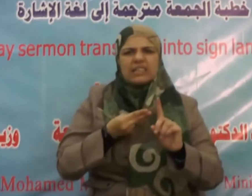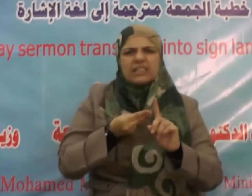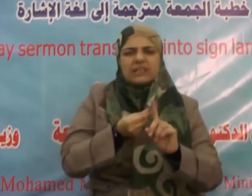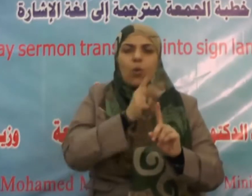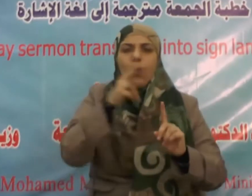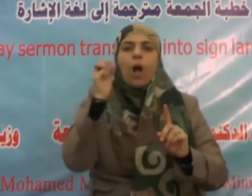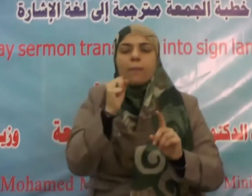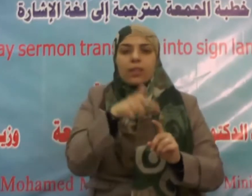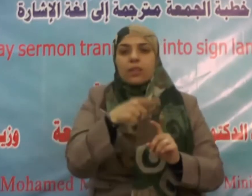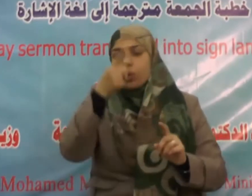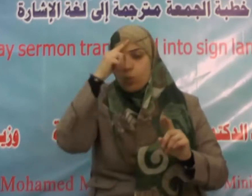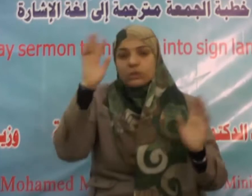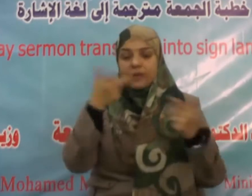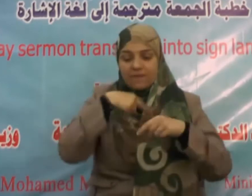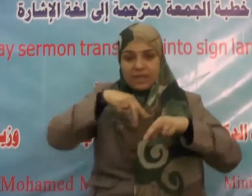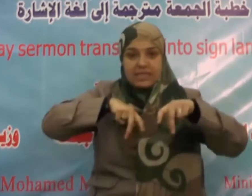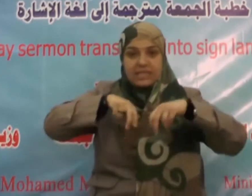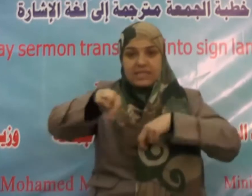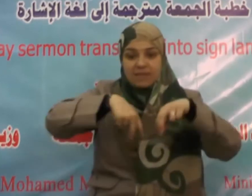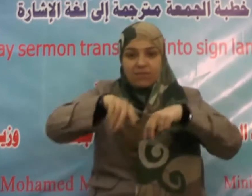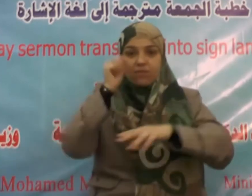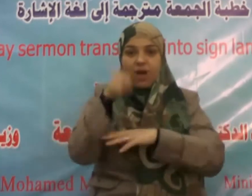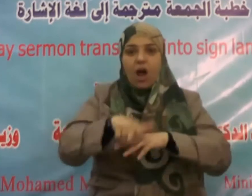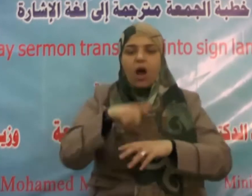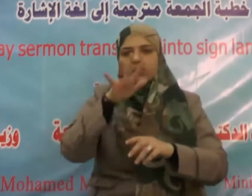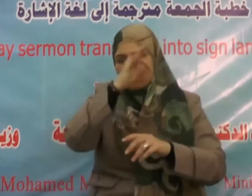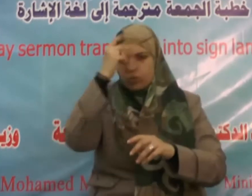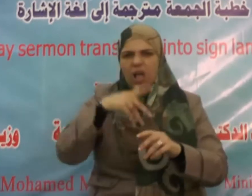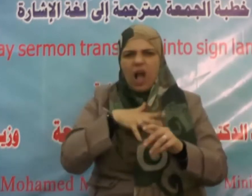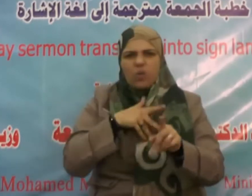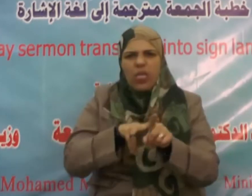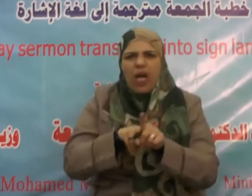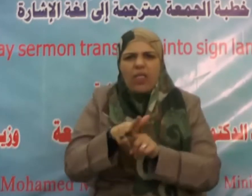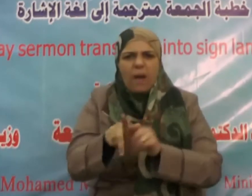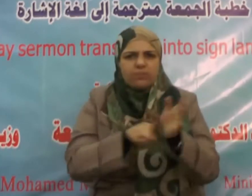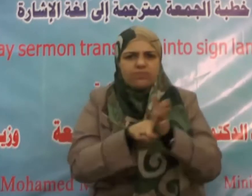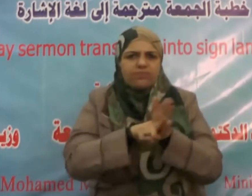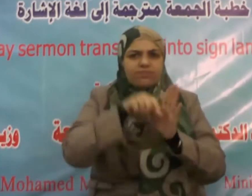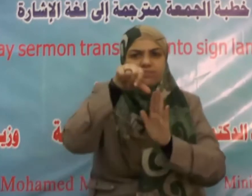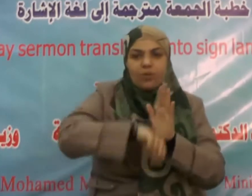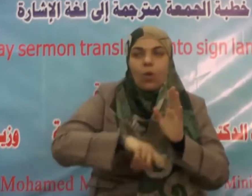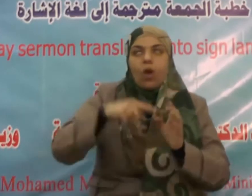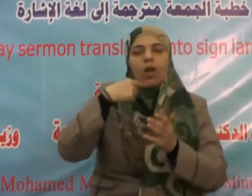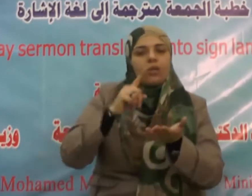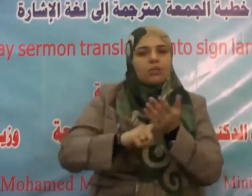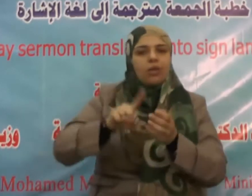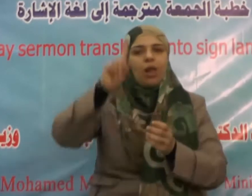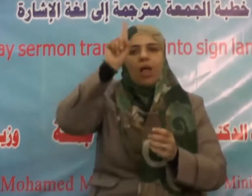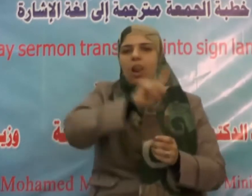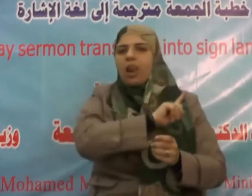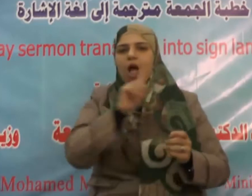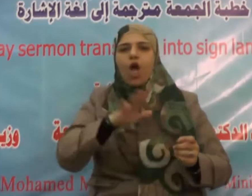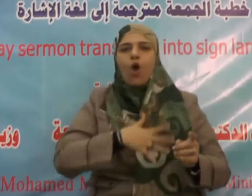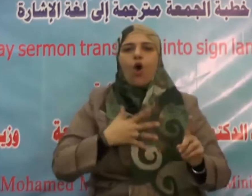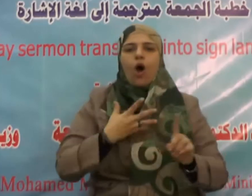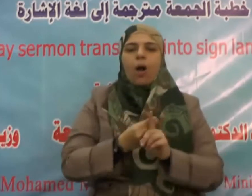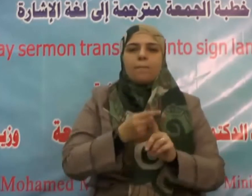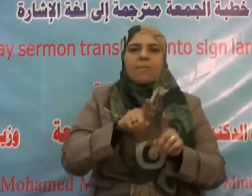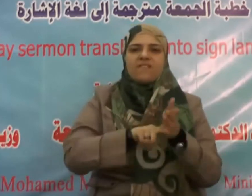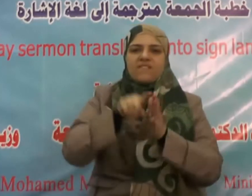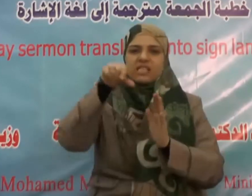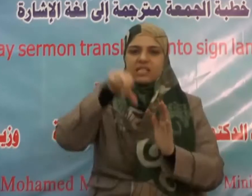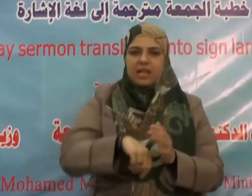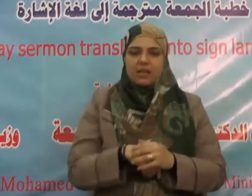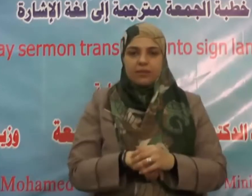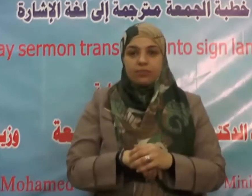رحمه الله أمؤمن أنت قال الإيمان إيمانان فإن